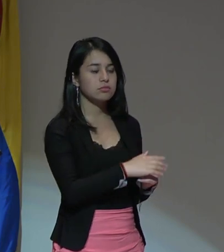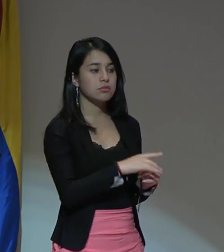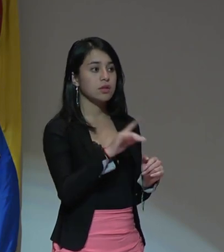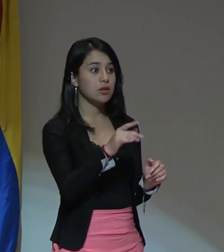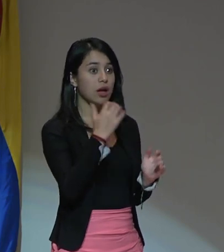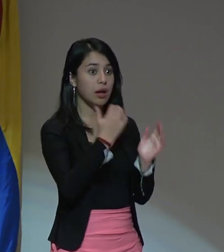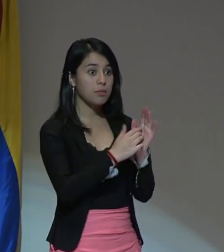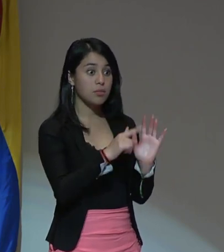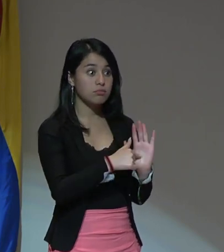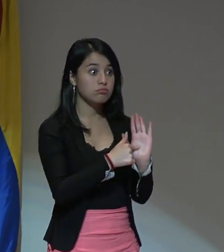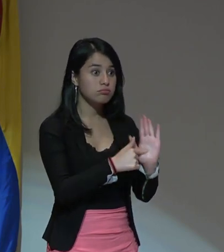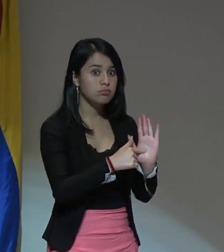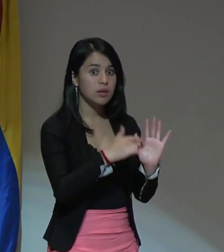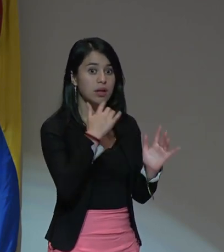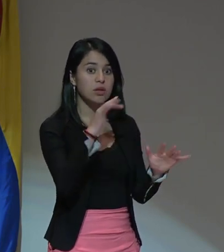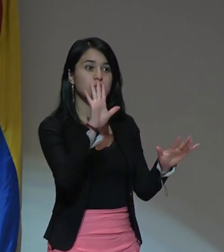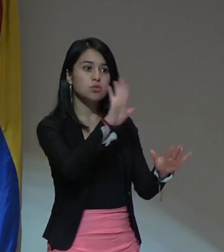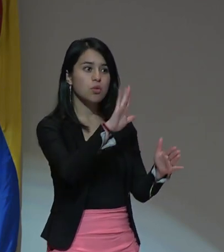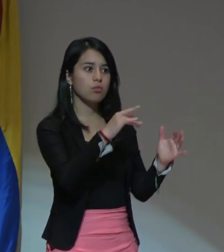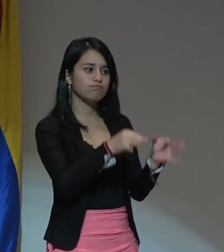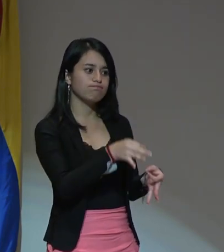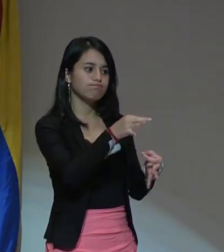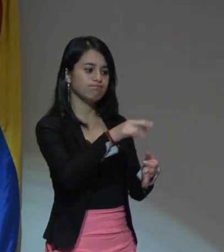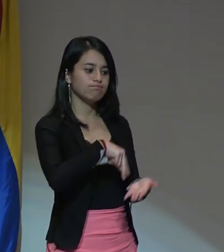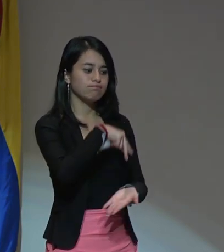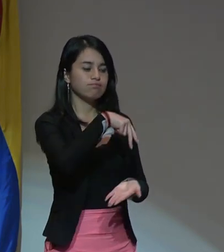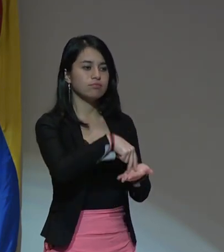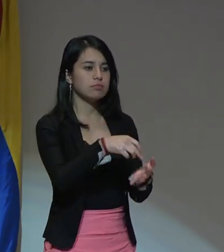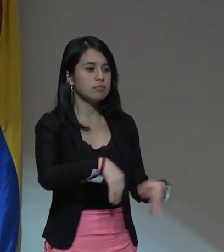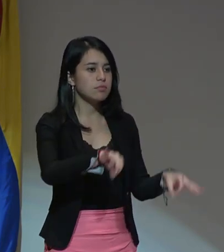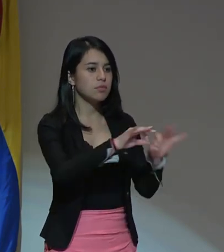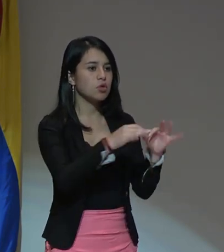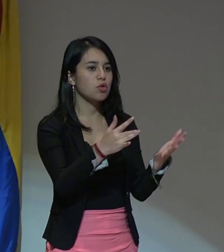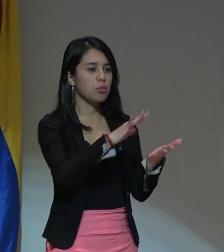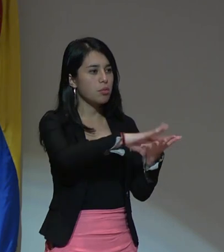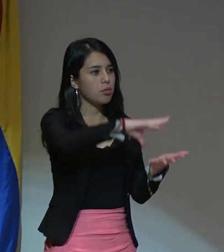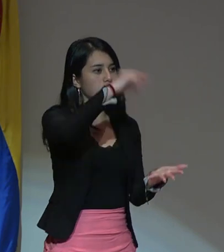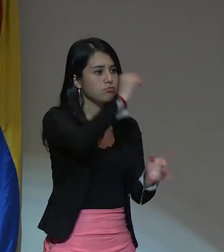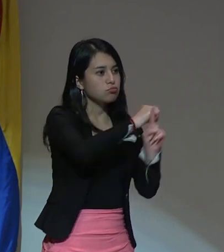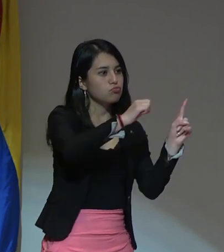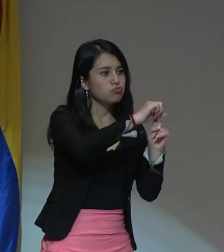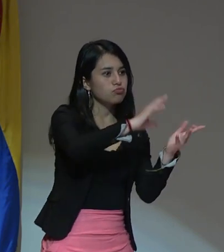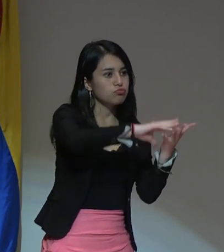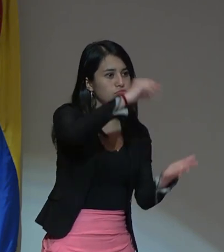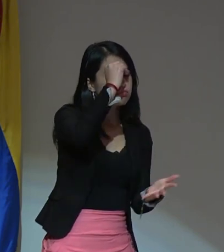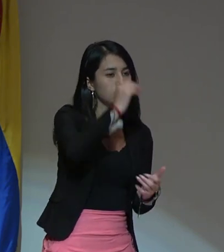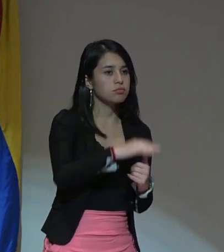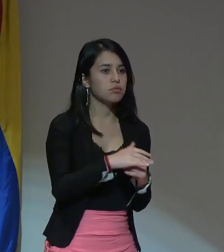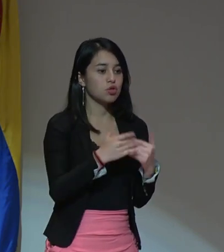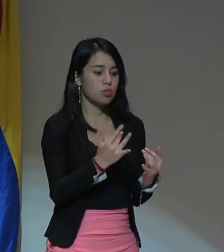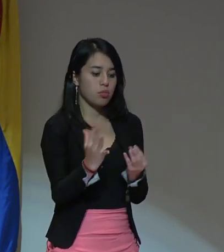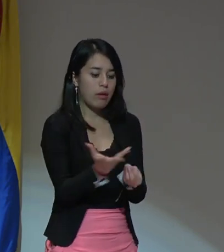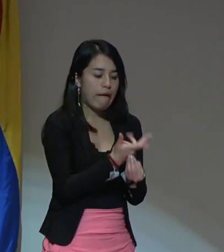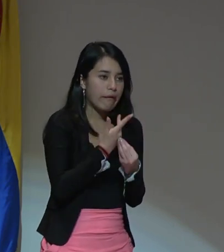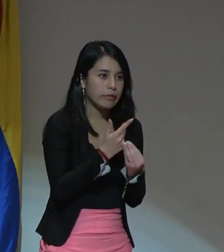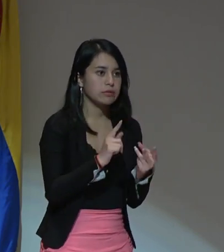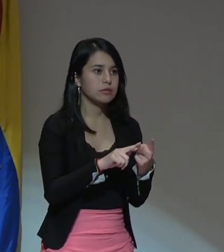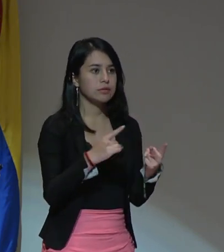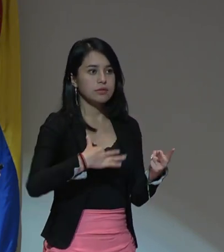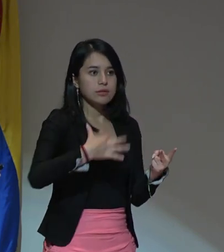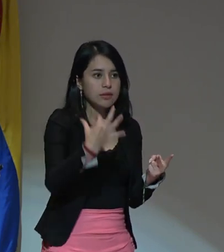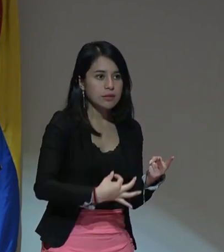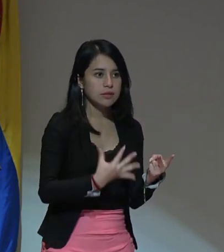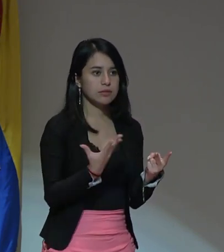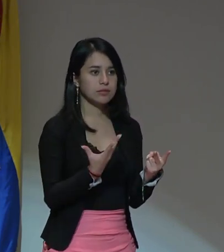invisibilizan el papel fundamental del aprendizaje social, del arte, de la